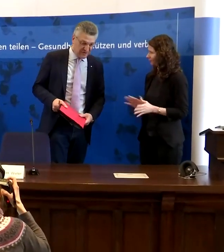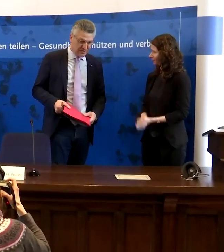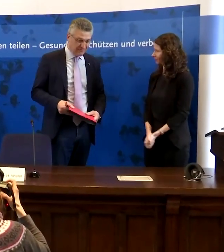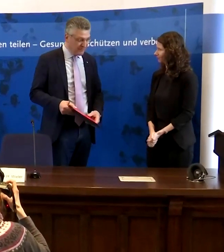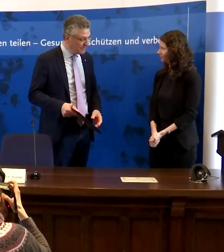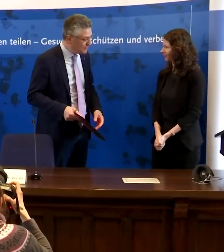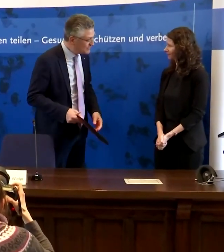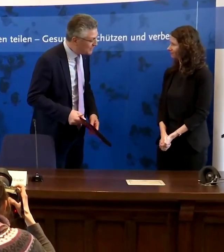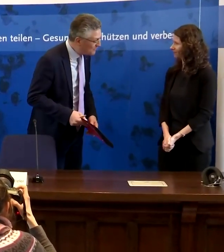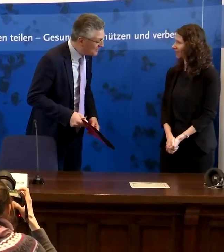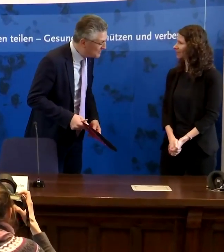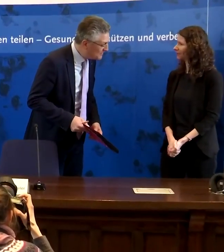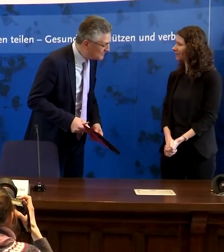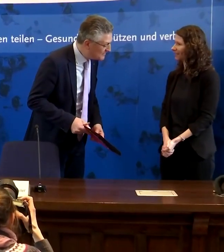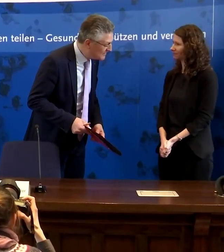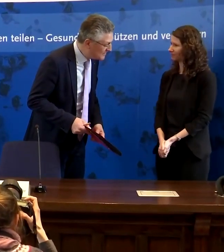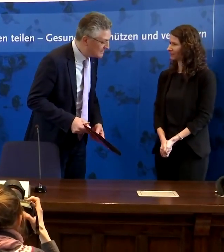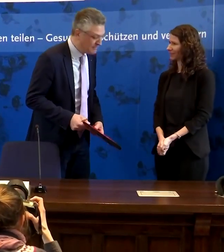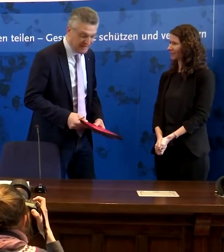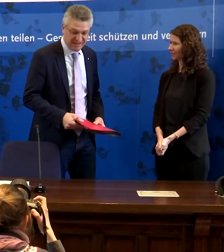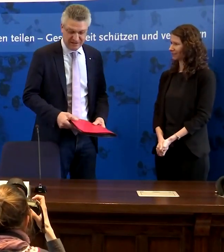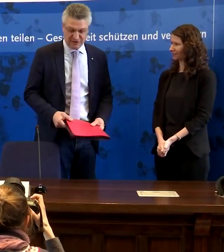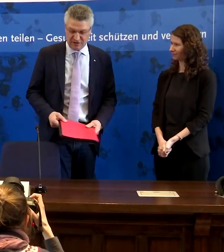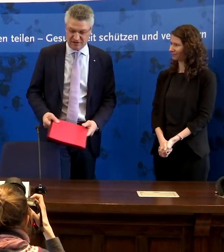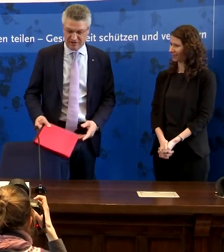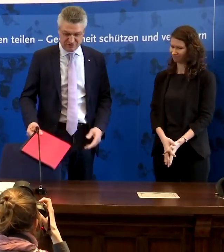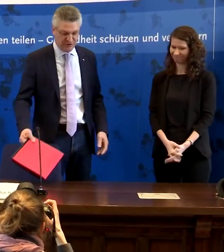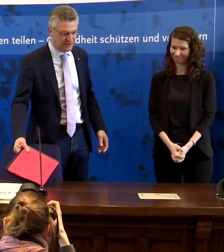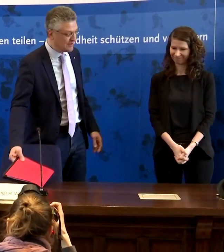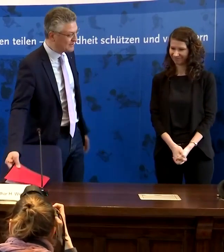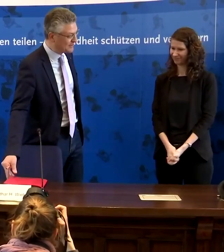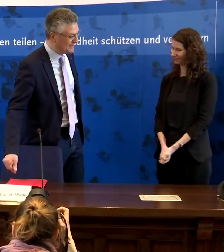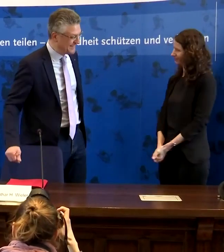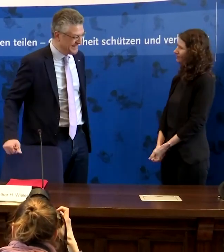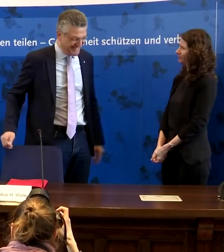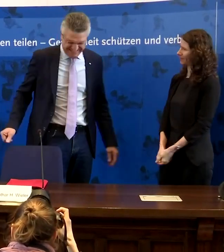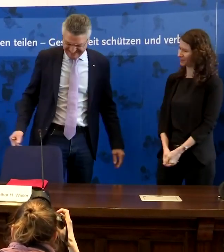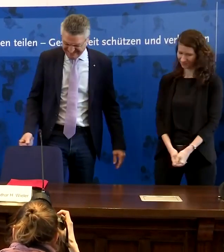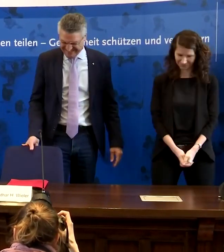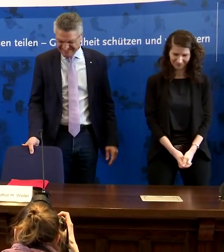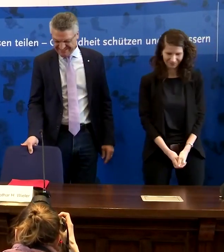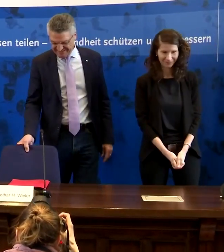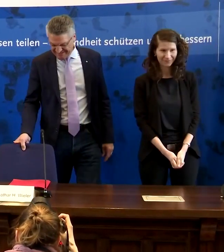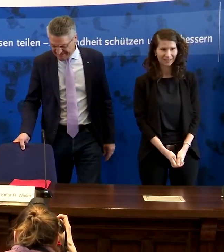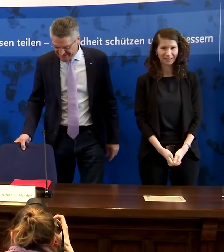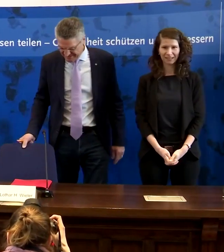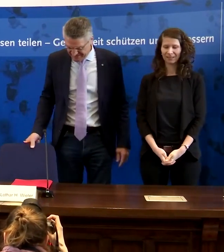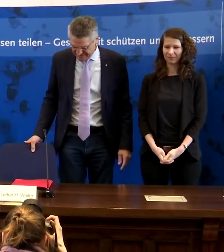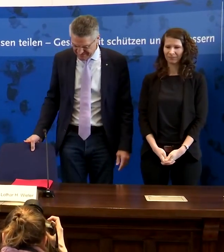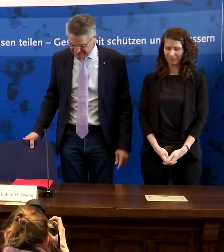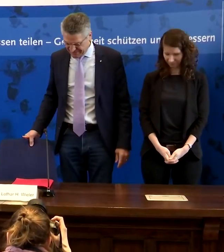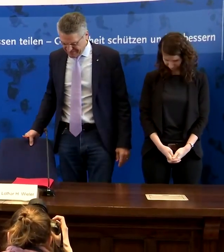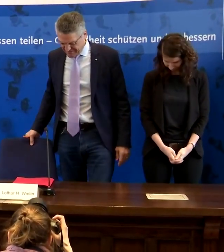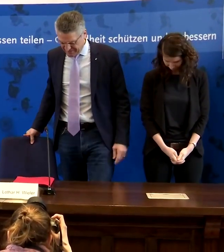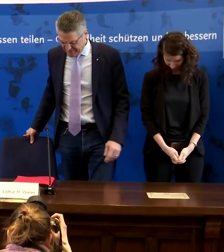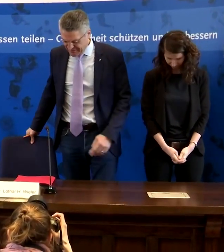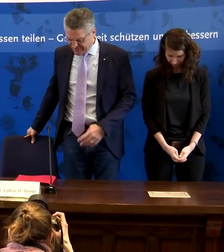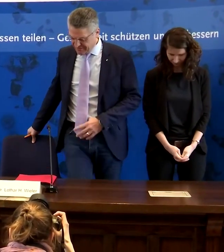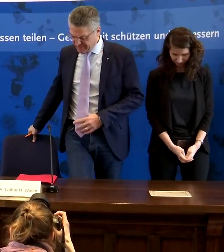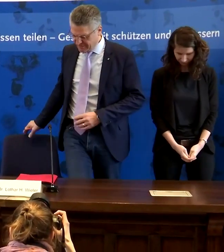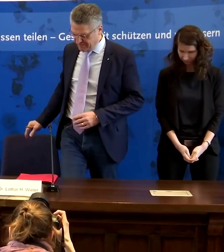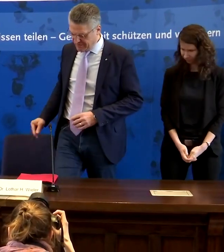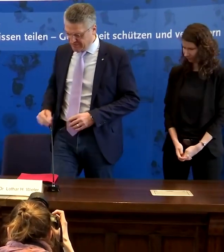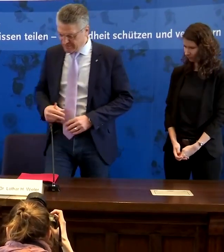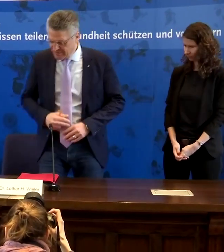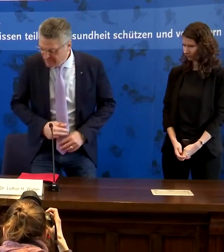Das Robert-Koch-Institut hat am Dienstag die Gefährdungslage in Deutschland von mäßig auf hoch gesetzt. RKI-Chef Lothar Wieler sagte in